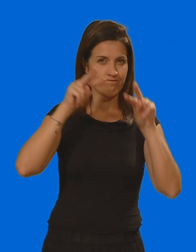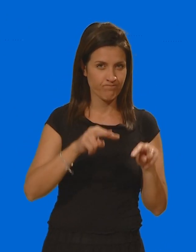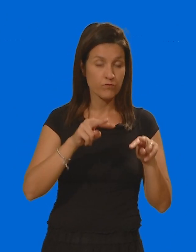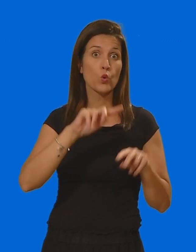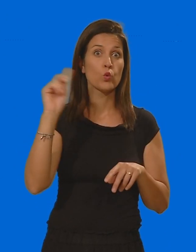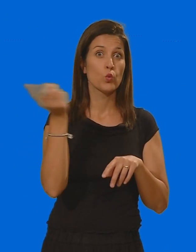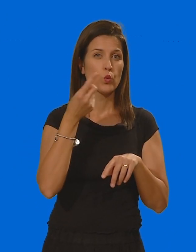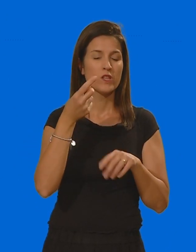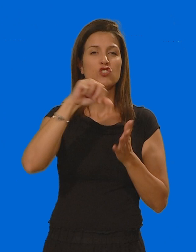Italia